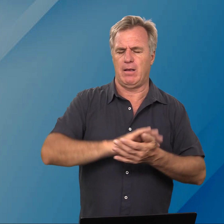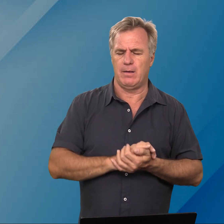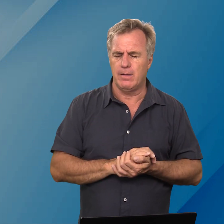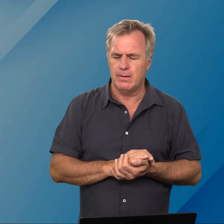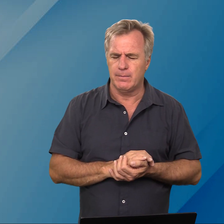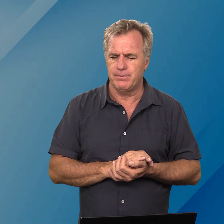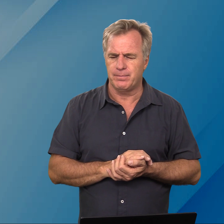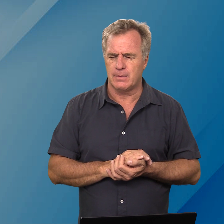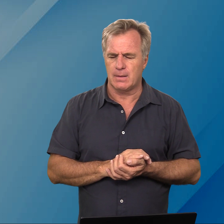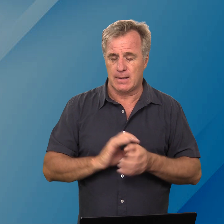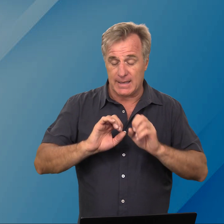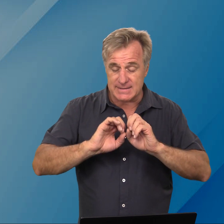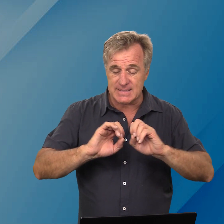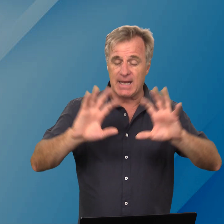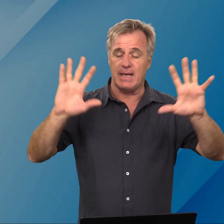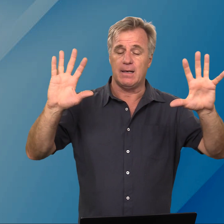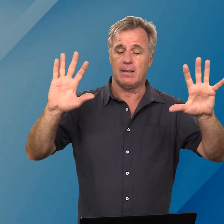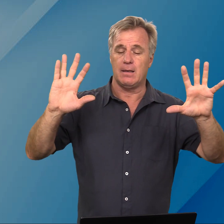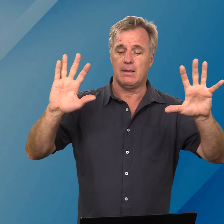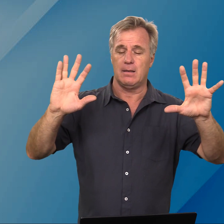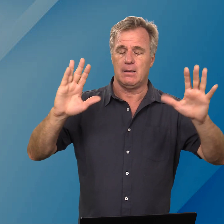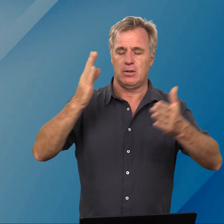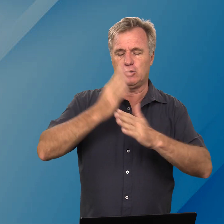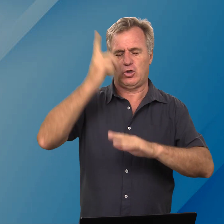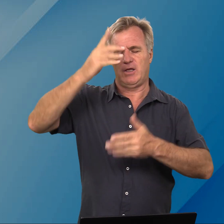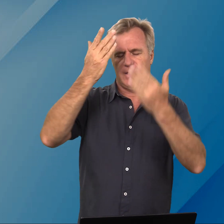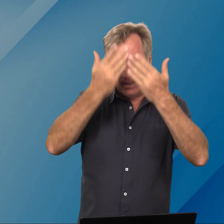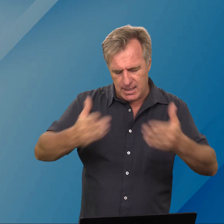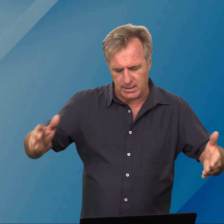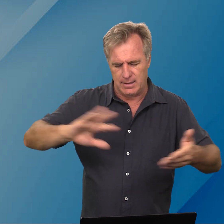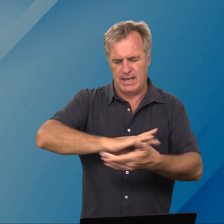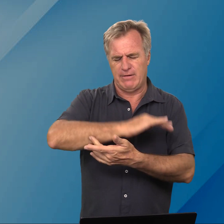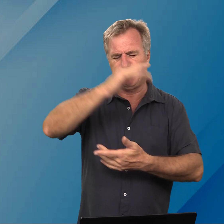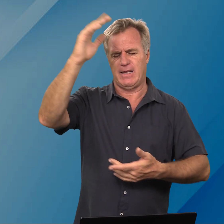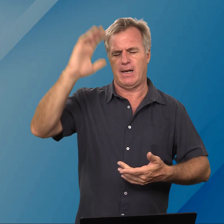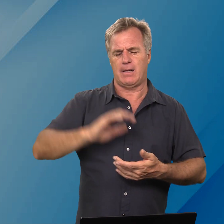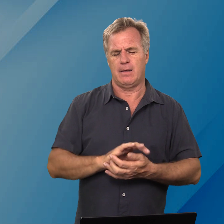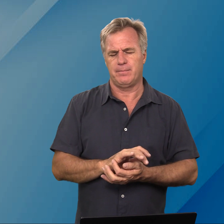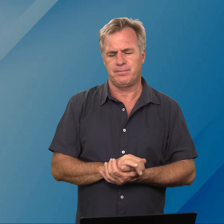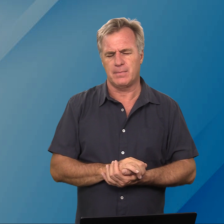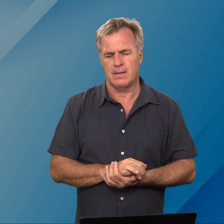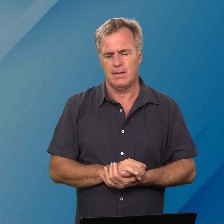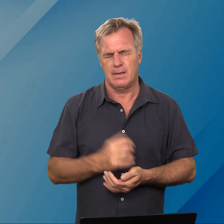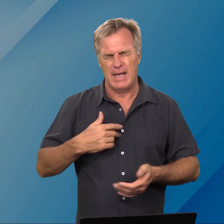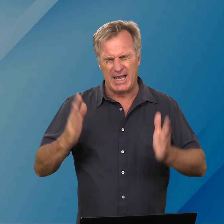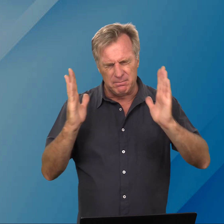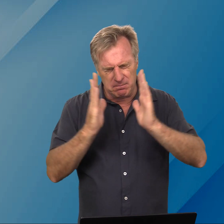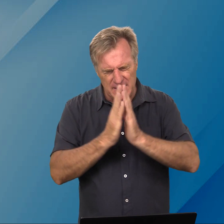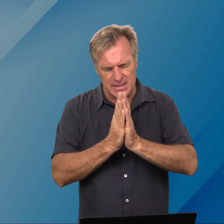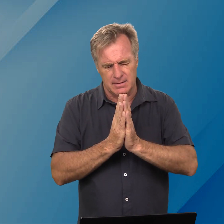kan skyn tot jy eer en verheerliking ek bid dit